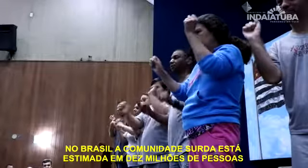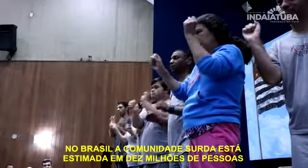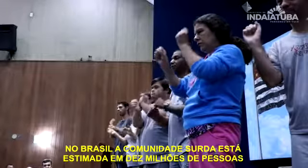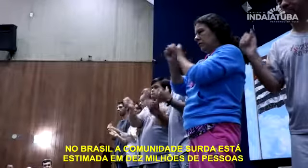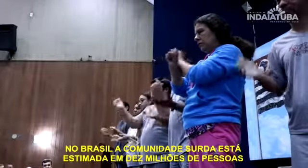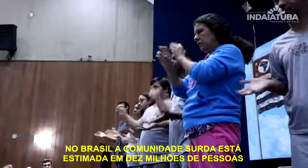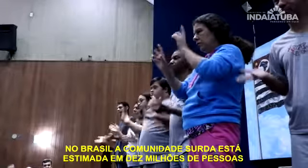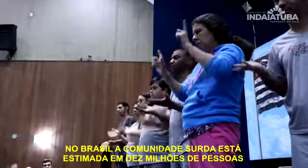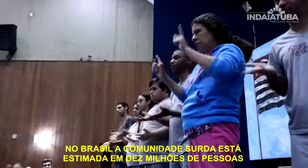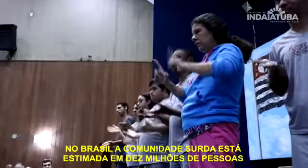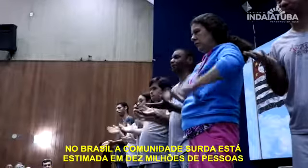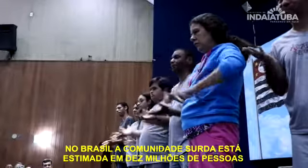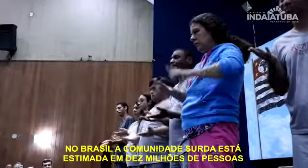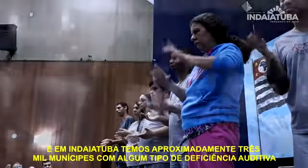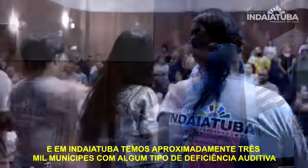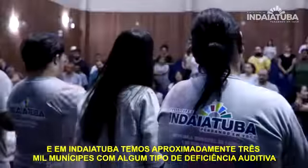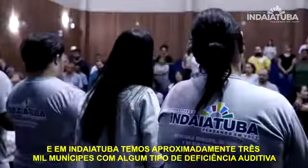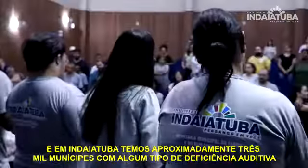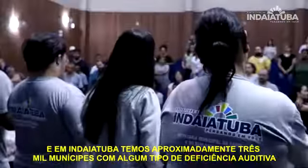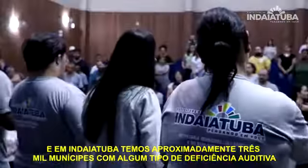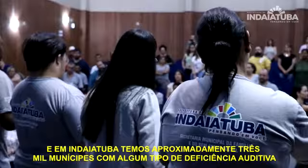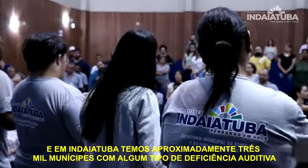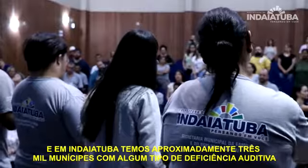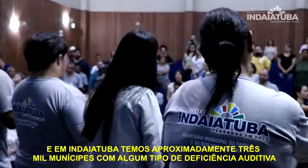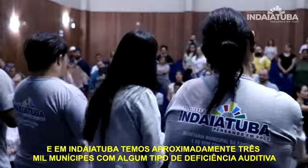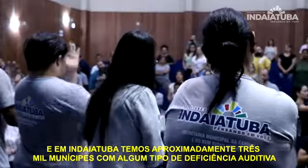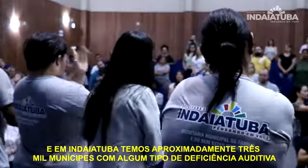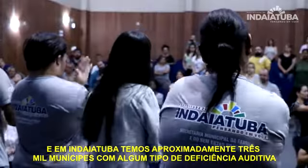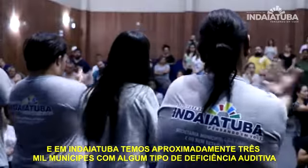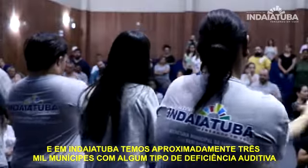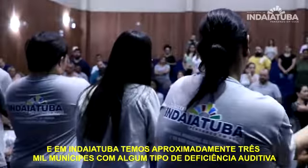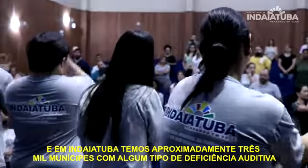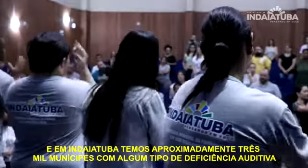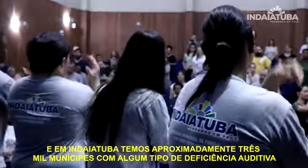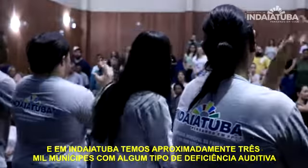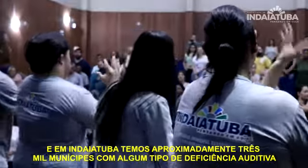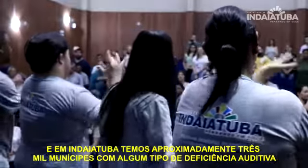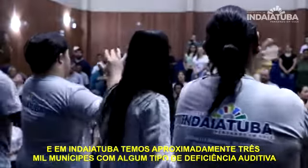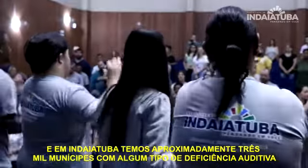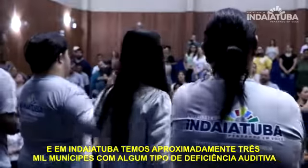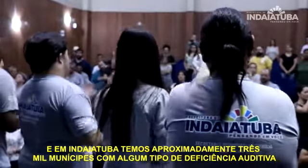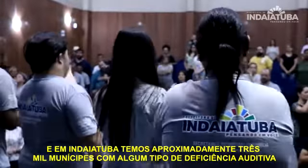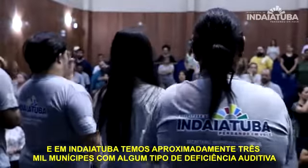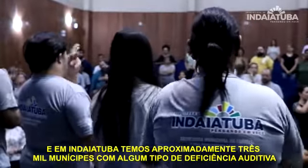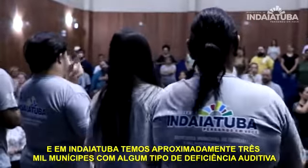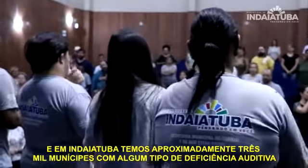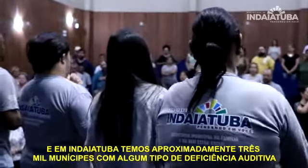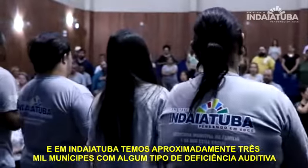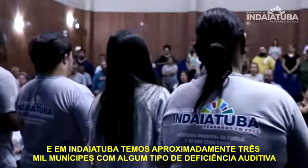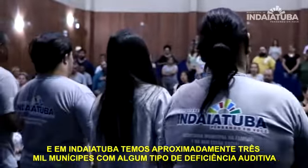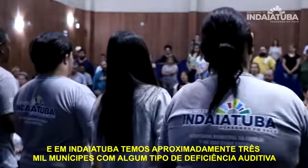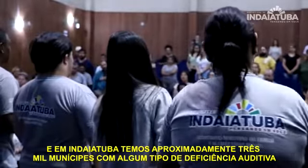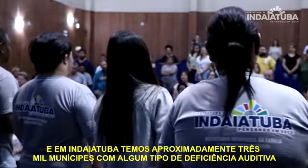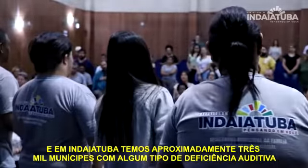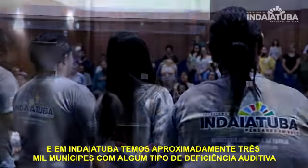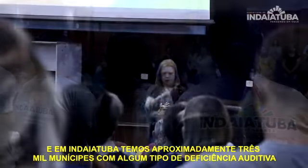estimada em 10 milhões de pessoas e em Indaiatuba temos aproximadamente 3 mil munícipes com algum tipo de deficiência